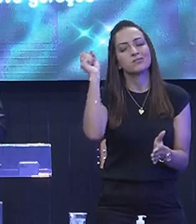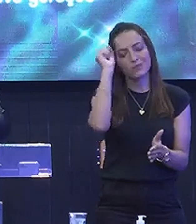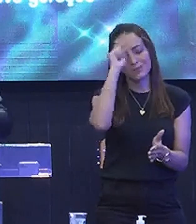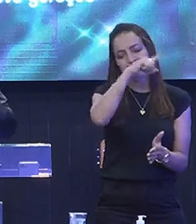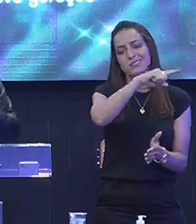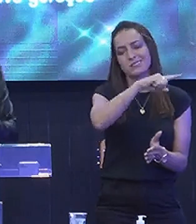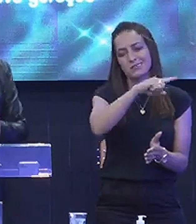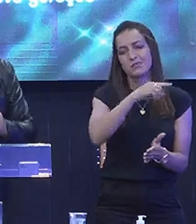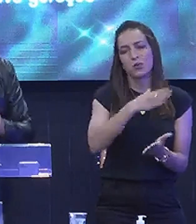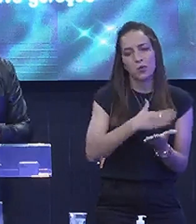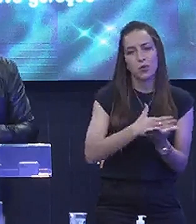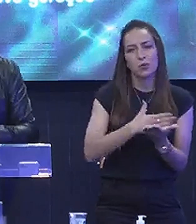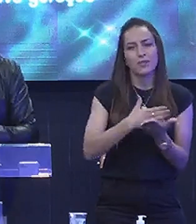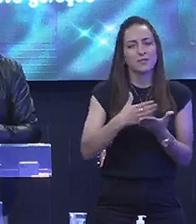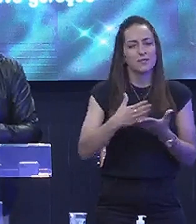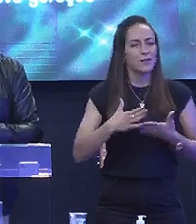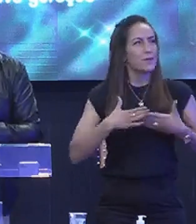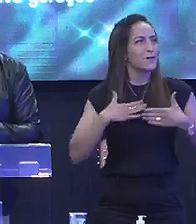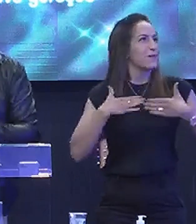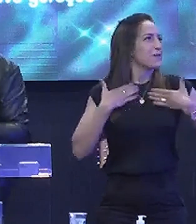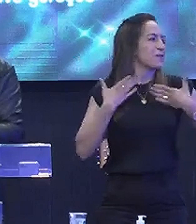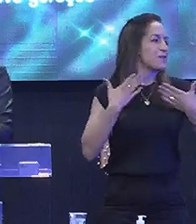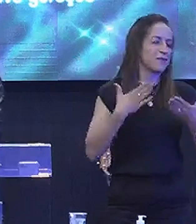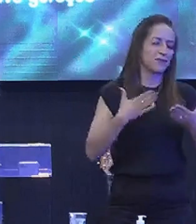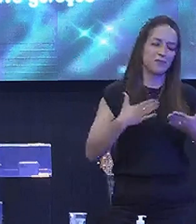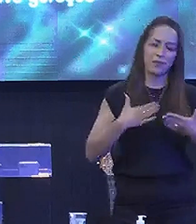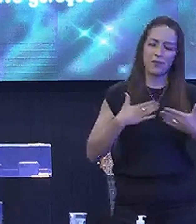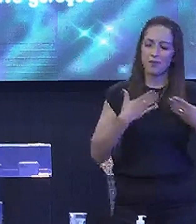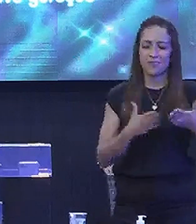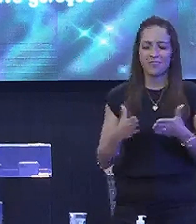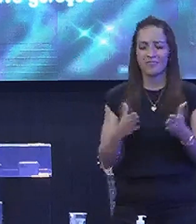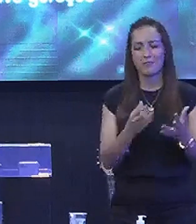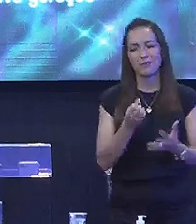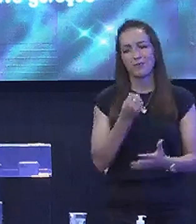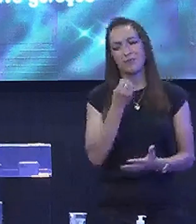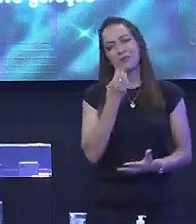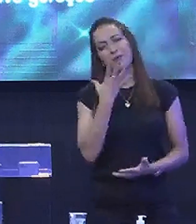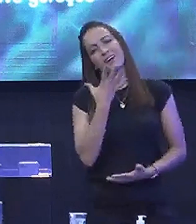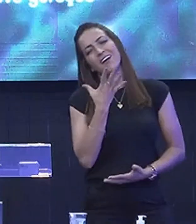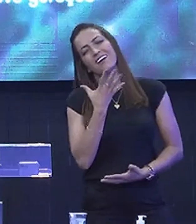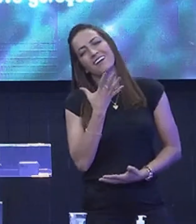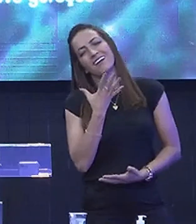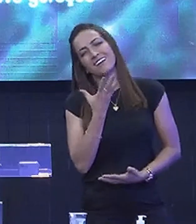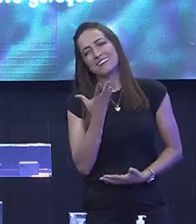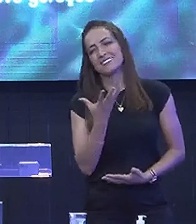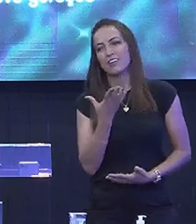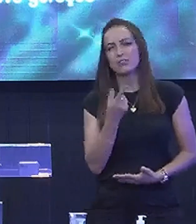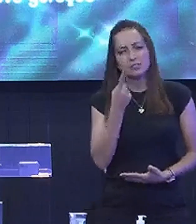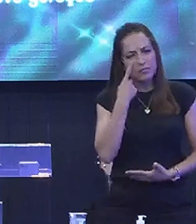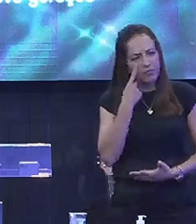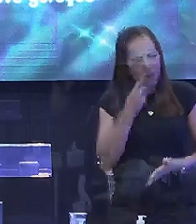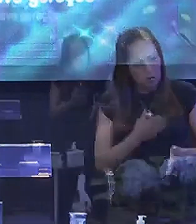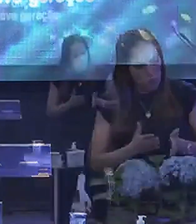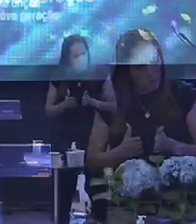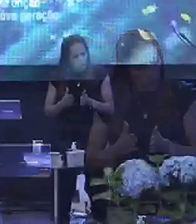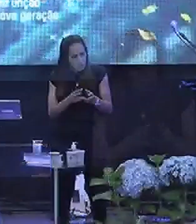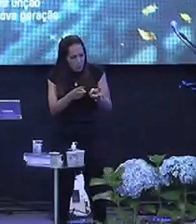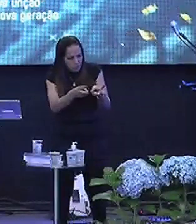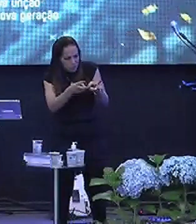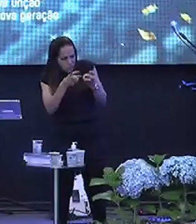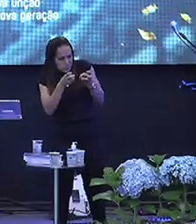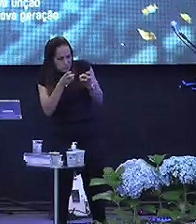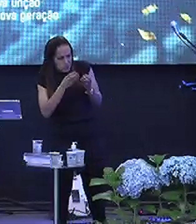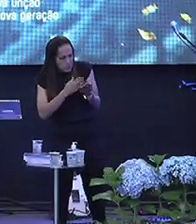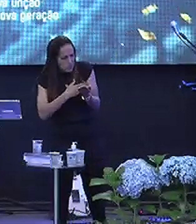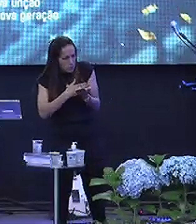Começou num passo Verdejante Aí aquele passo Verdejante Todo verdejante De repente você vê um caminho Aí você